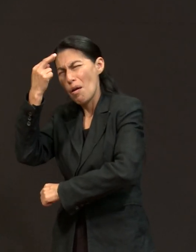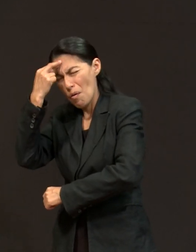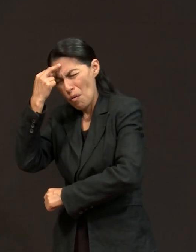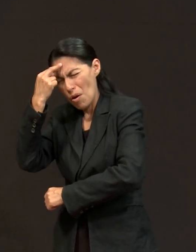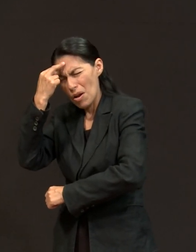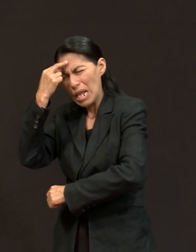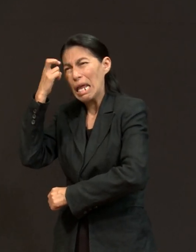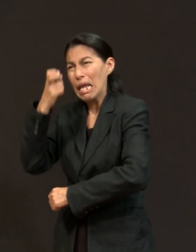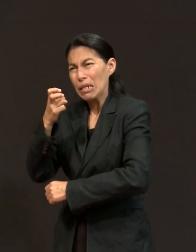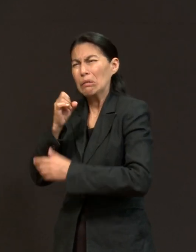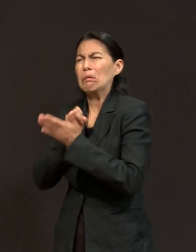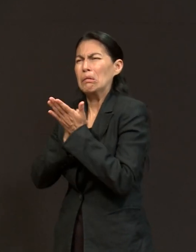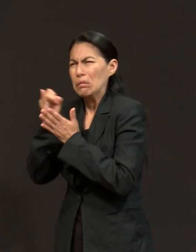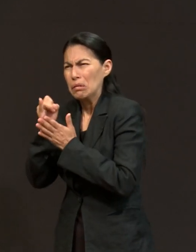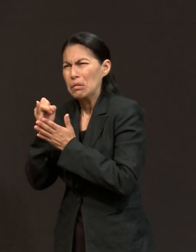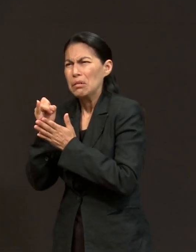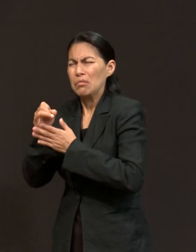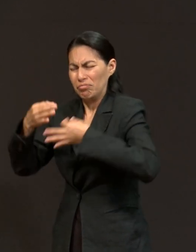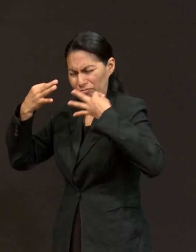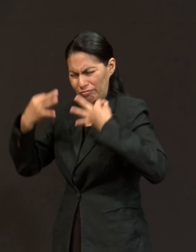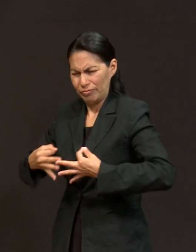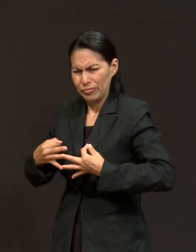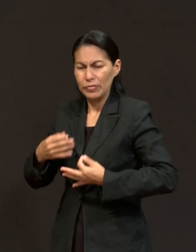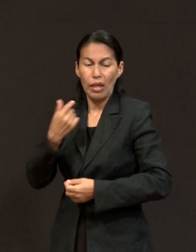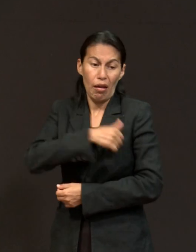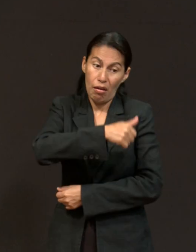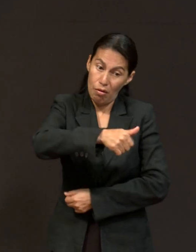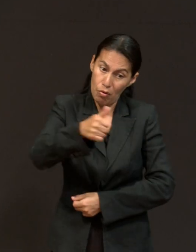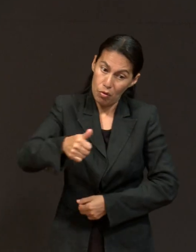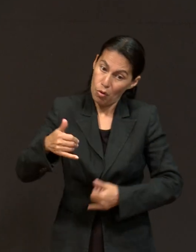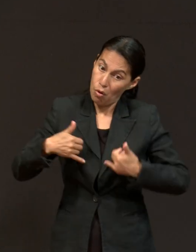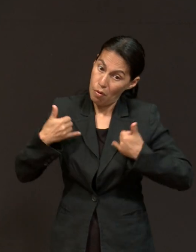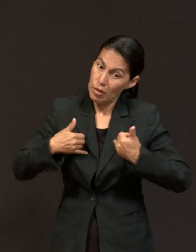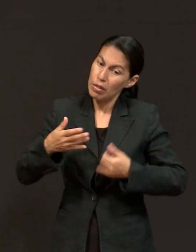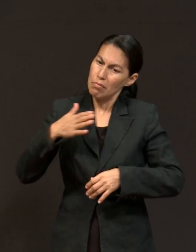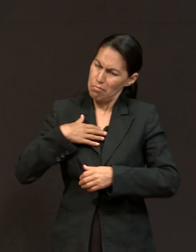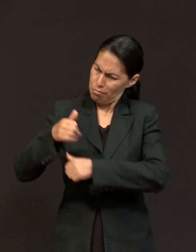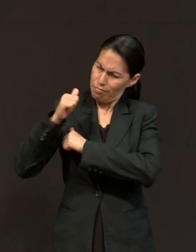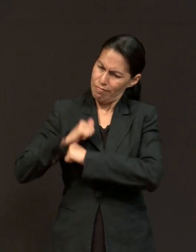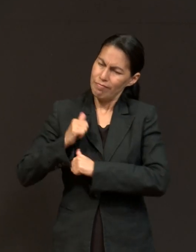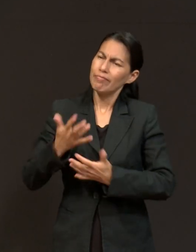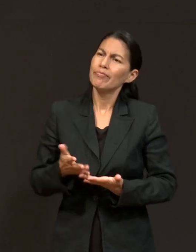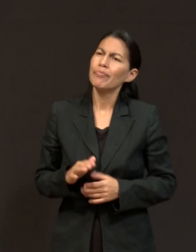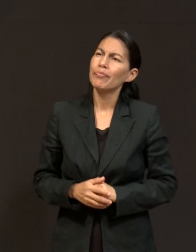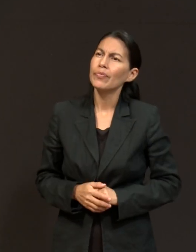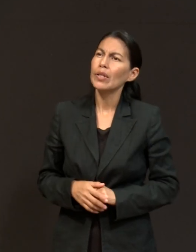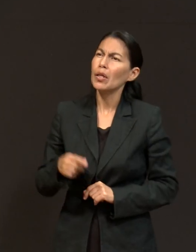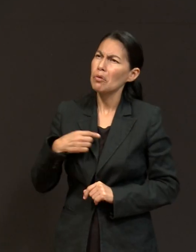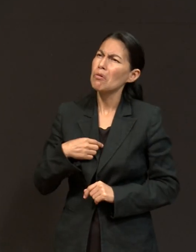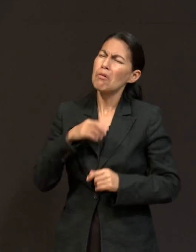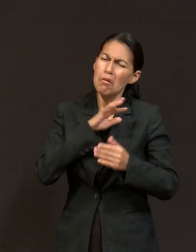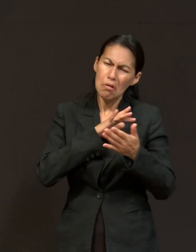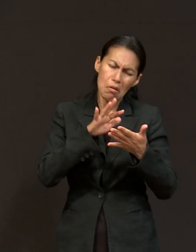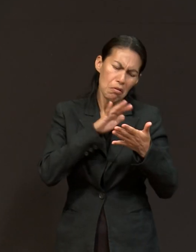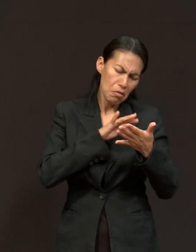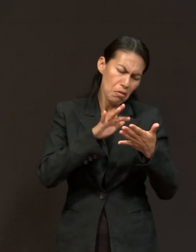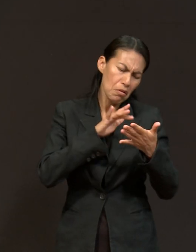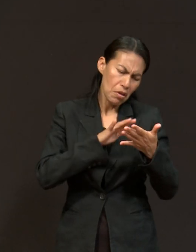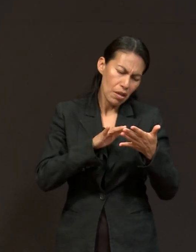a tomar decisiones buenas para los muchachos. Y yo leía, y me sorprendió tanto, tanto, Pastor, porque cuando